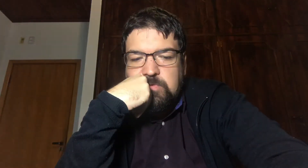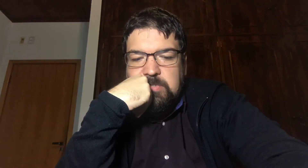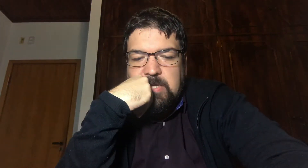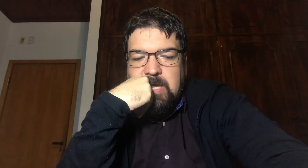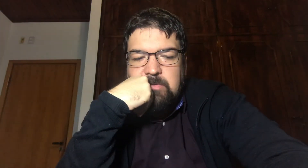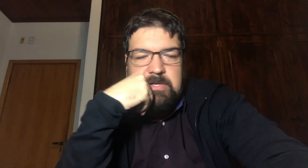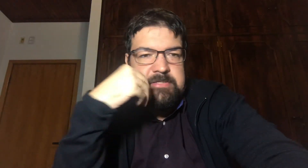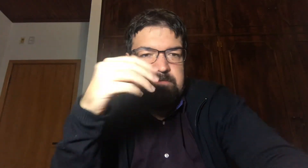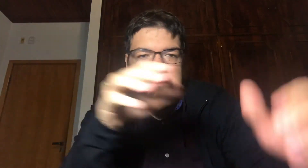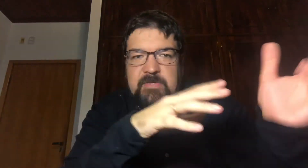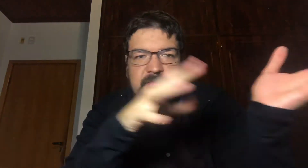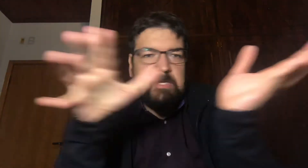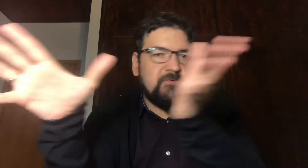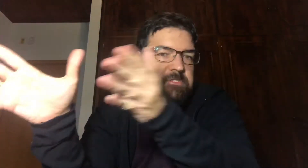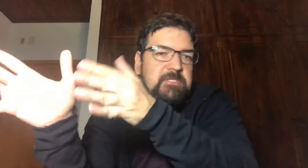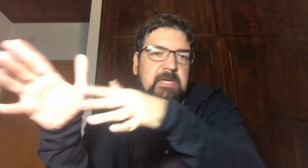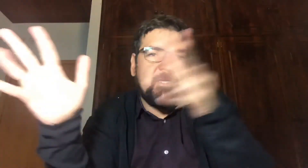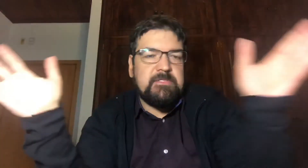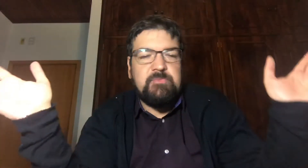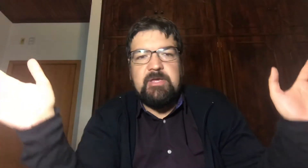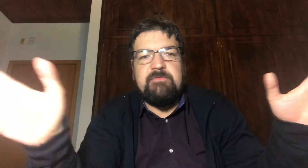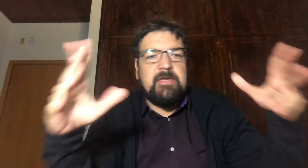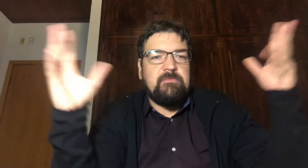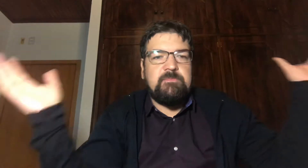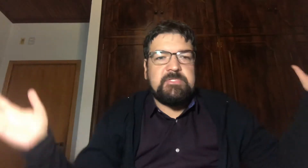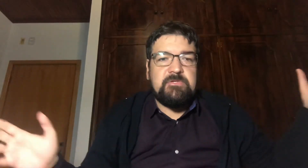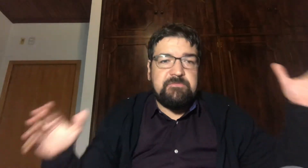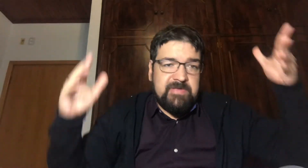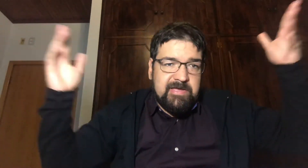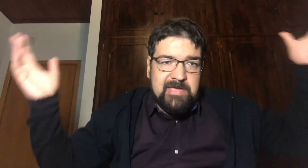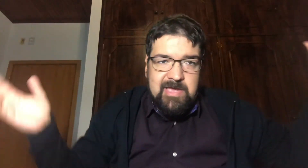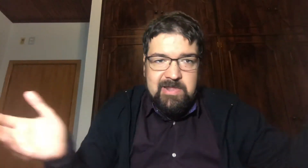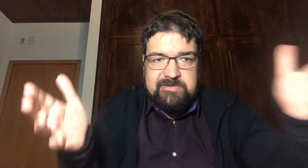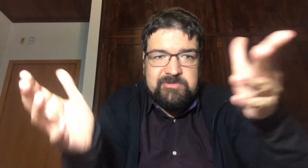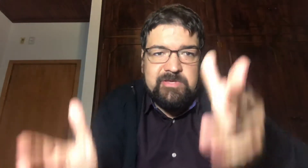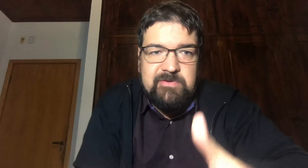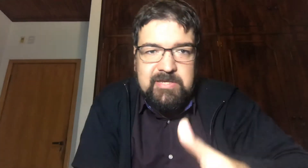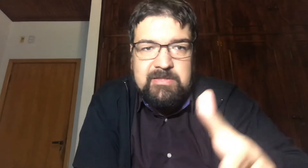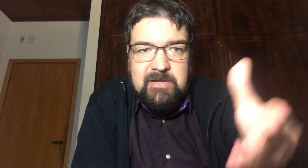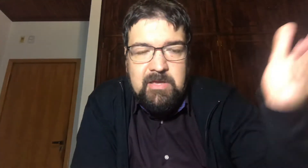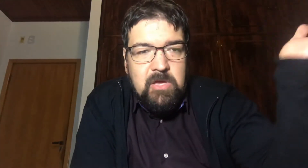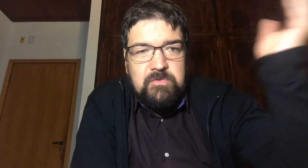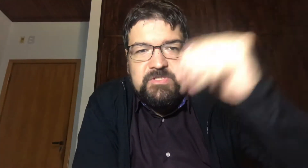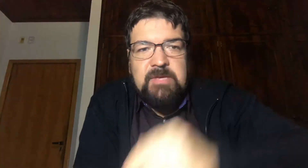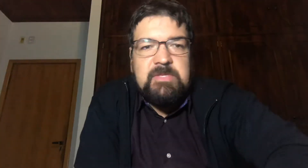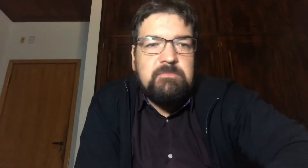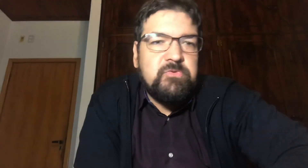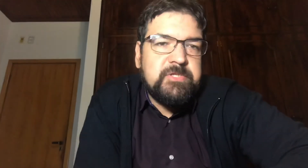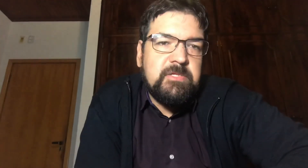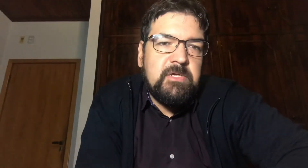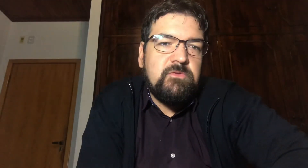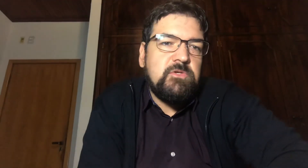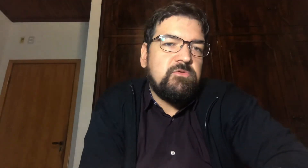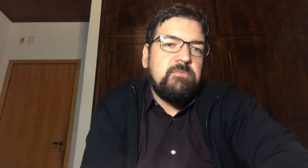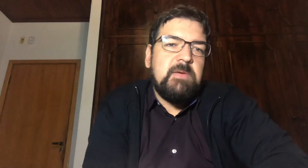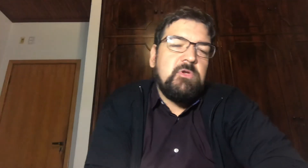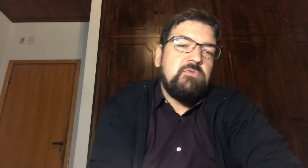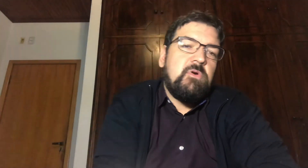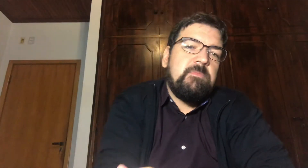Sossegado Lá você vê Investimentos digitais E por aí vai Não preciso ficar Relacionando aqui O sistema de busca Do YouTube É muito bom